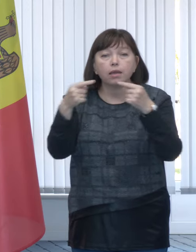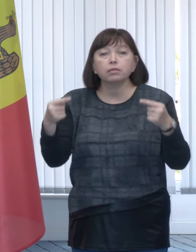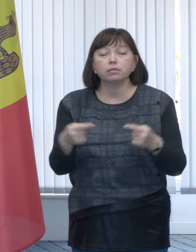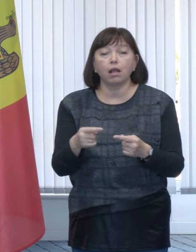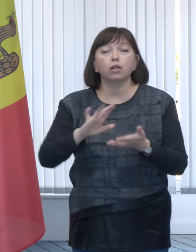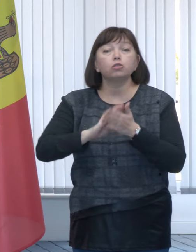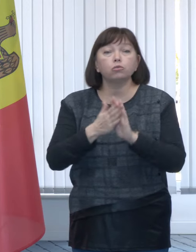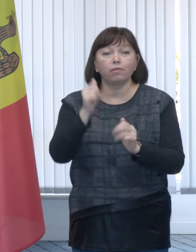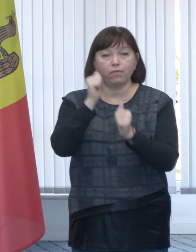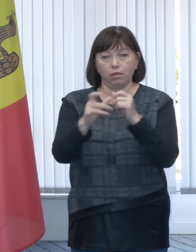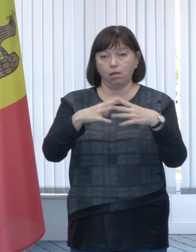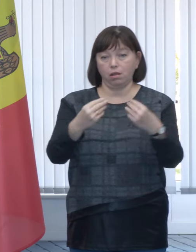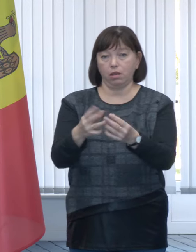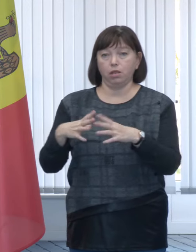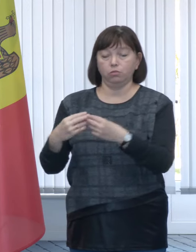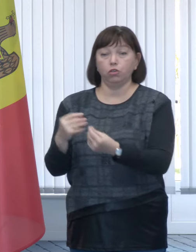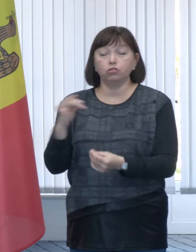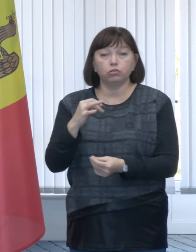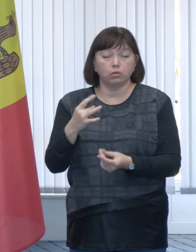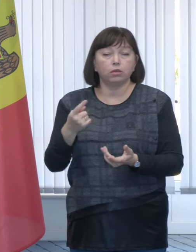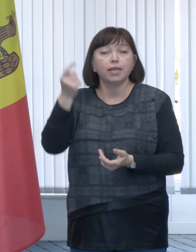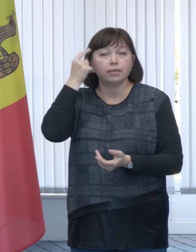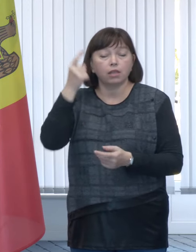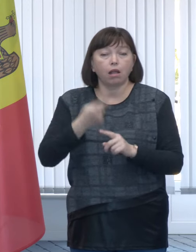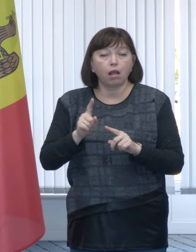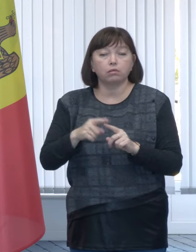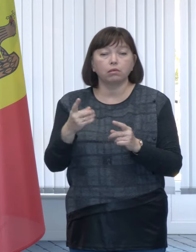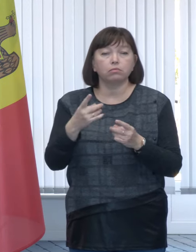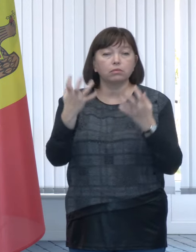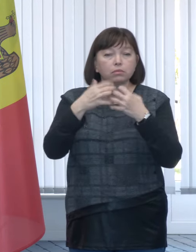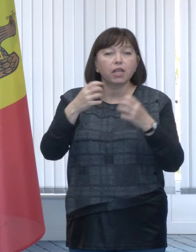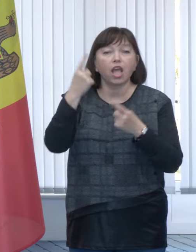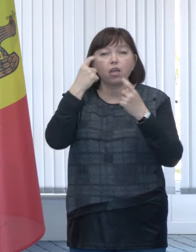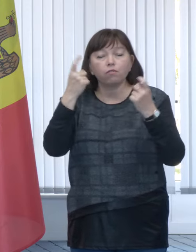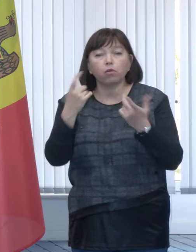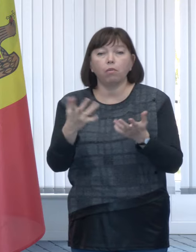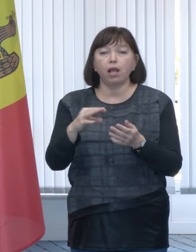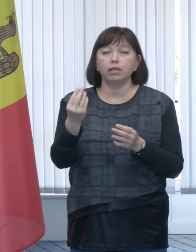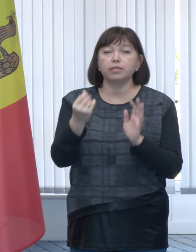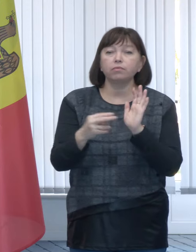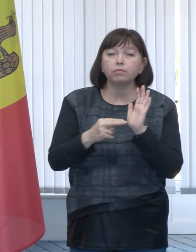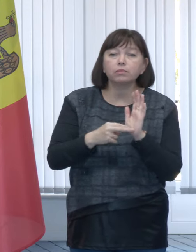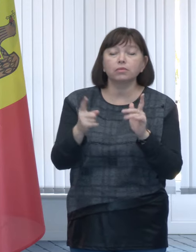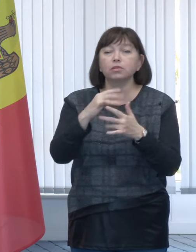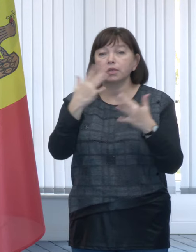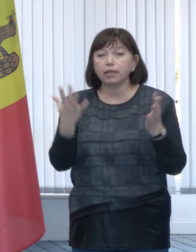fiecarei gospodării și să înțelegem acest lucru deci în bază de cifre, de date, de informații verificate.